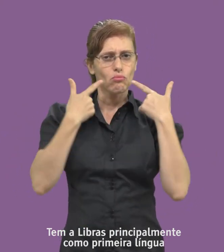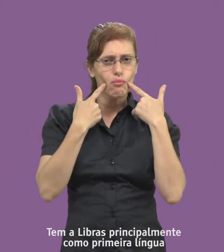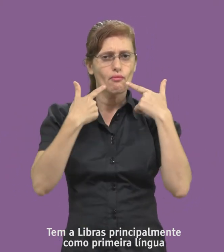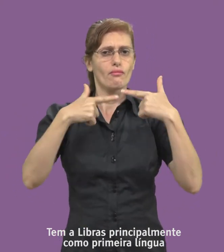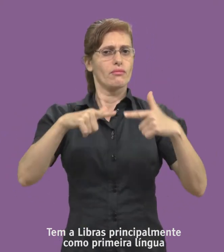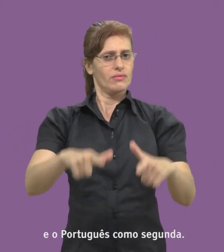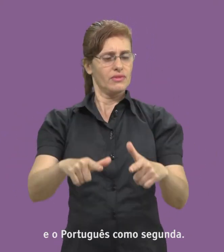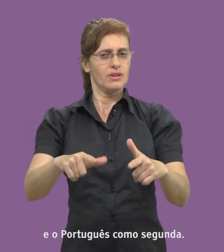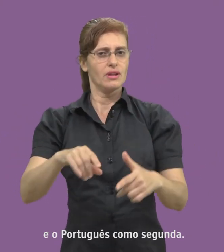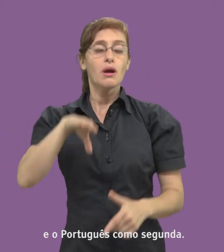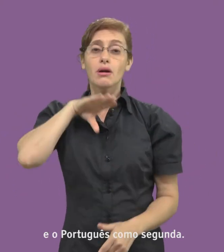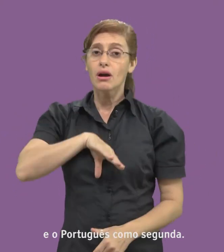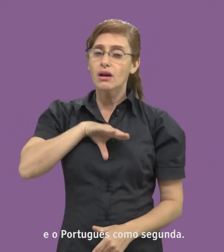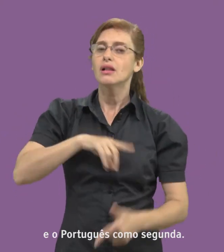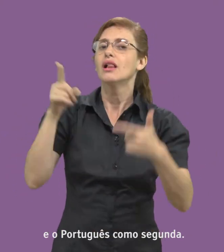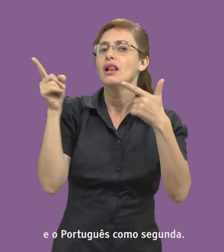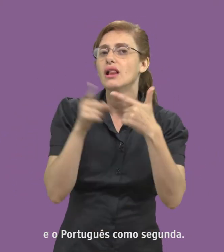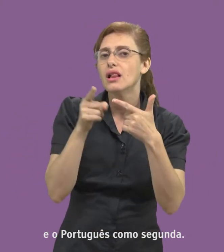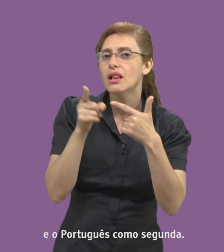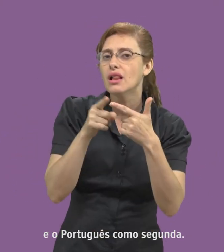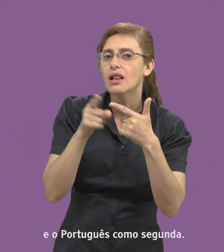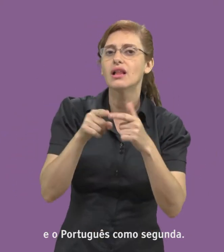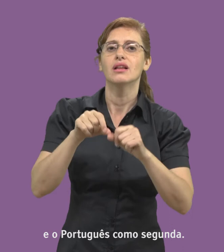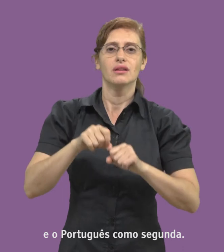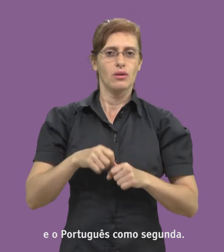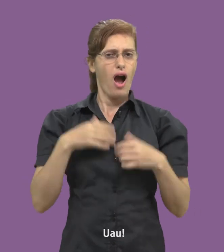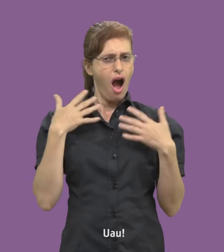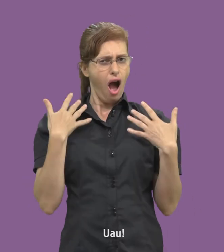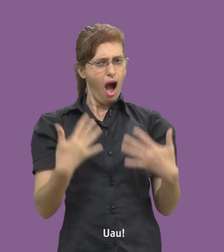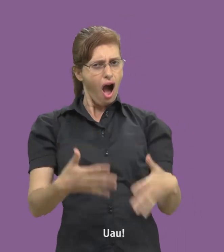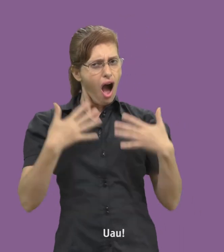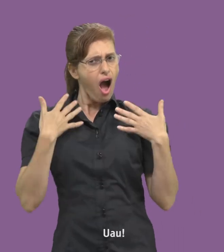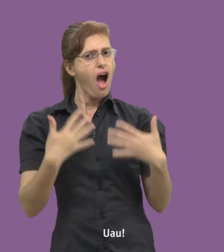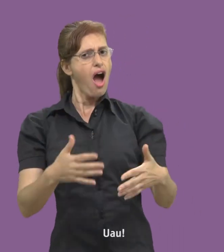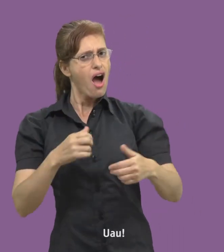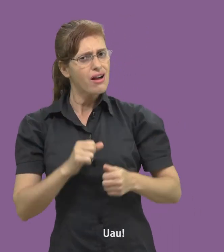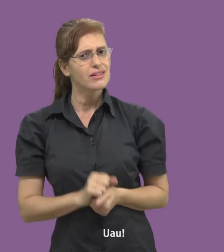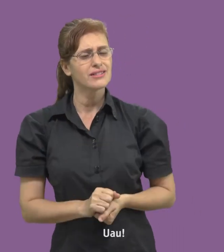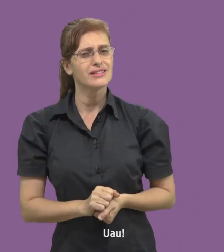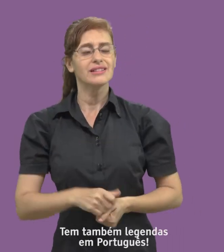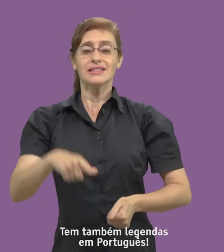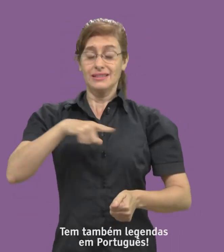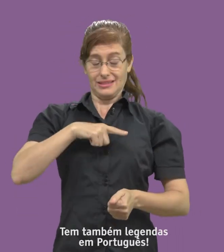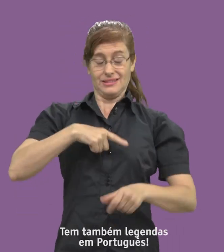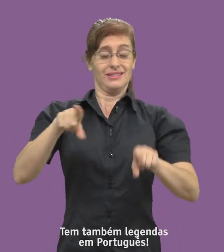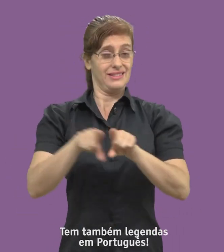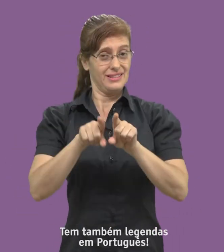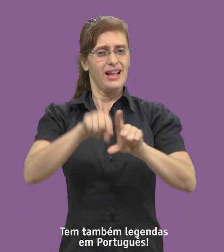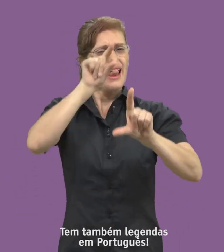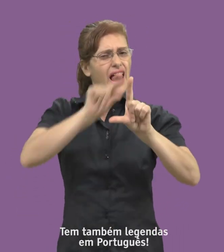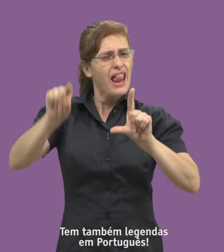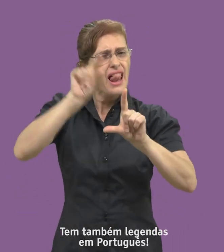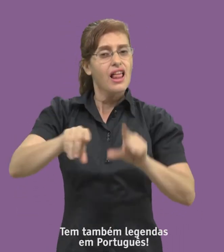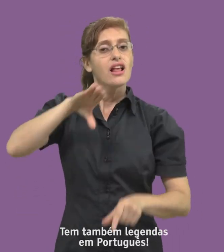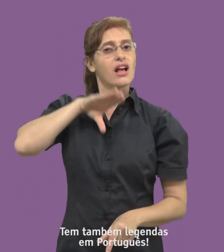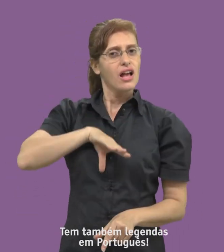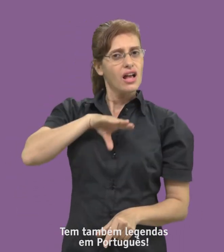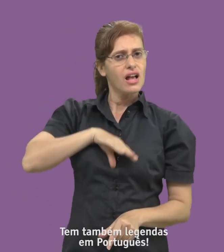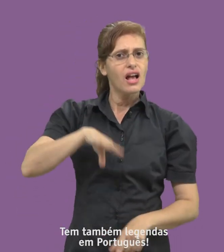língua. E o português, como segunda. Uau! Tem também legendas em português.